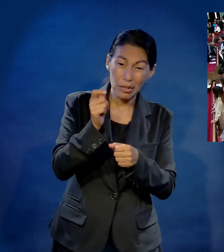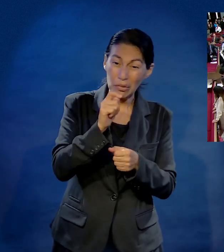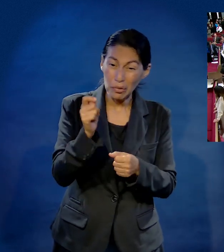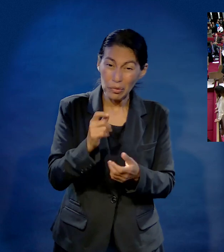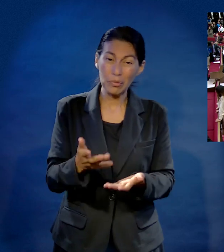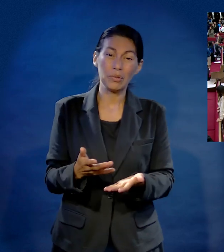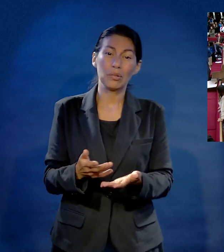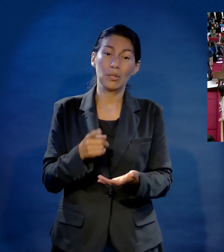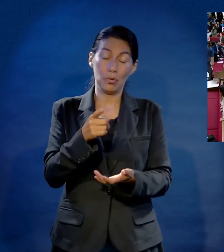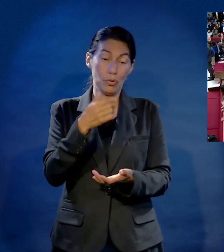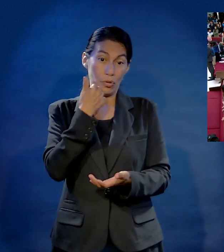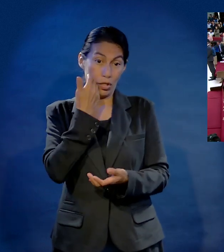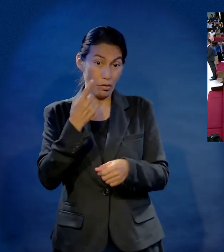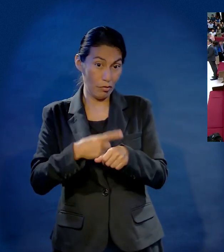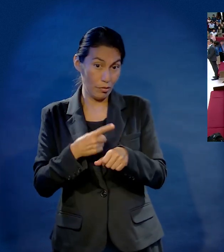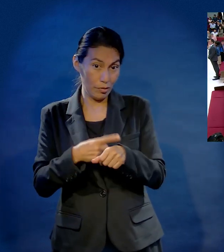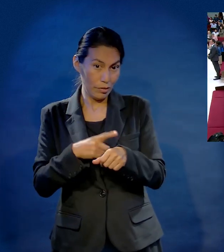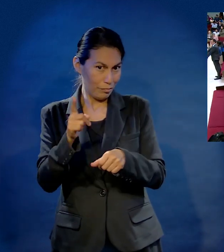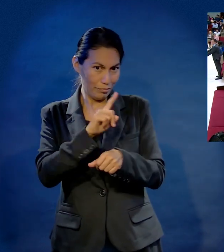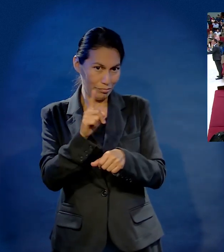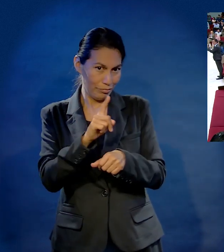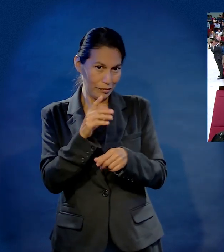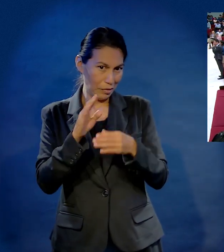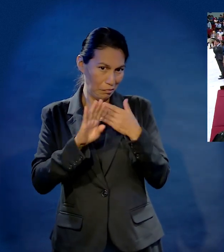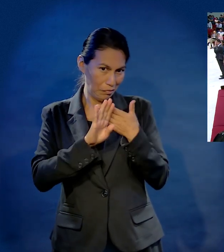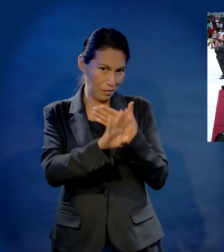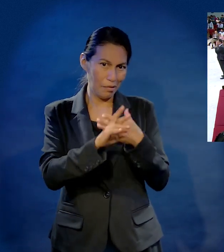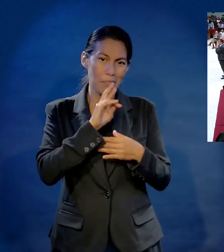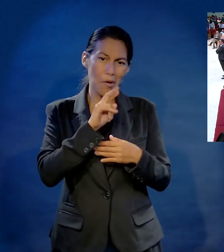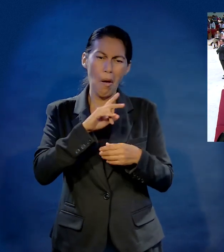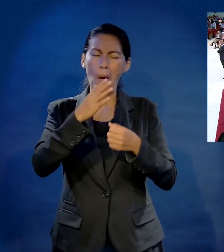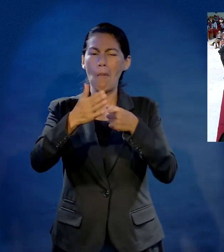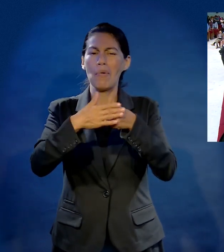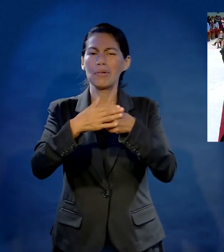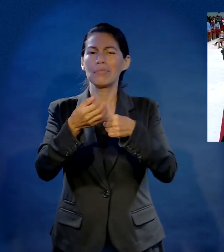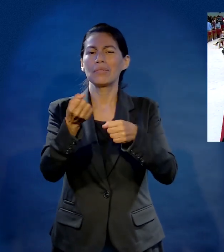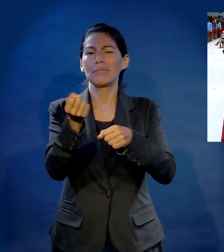relación de la cual no puede salir. Si tenías planes de enfermarte, déjalo para la próxima semana.